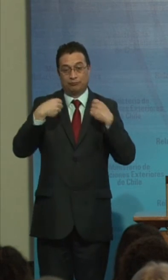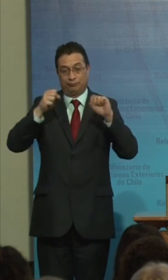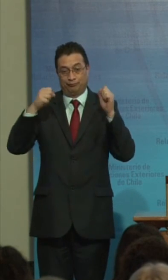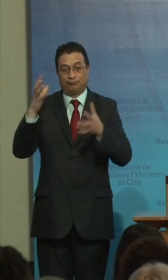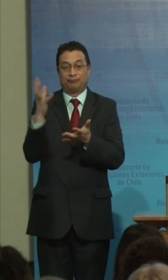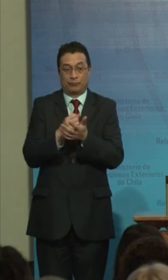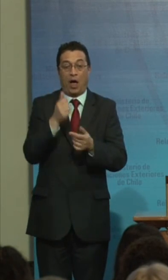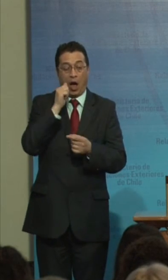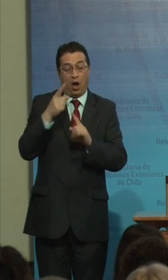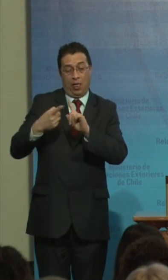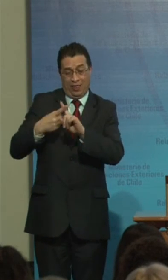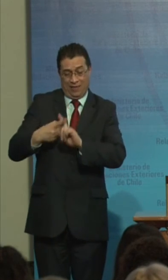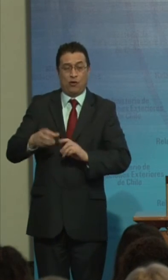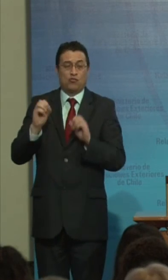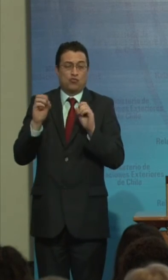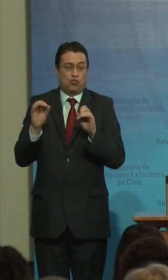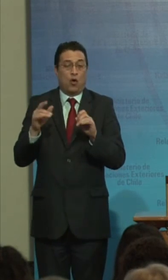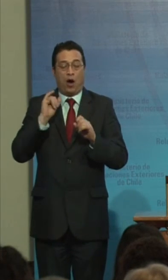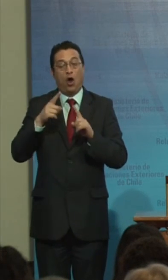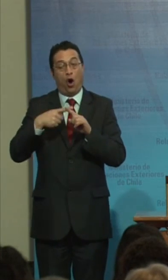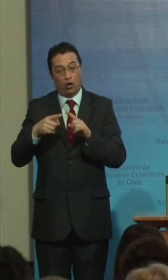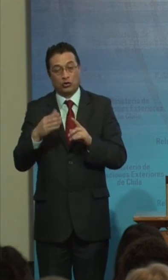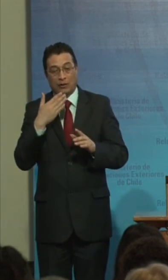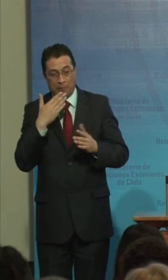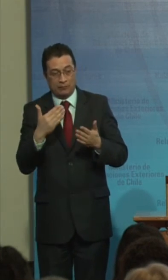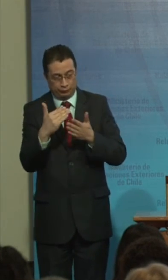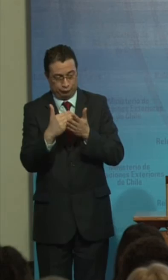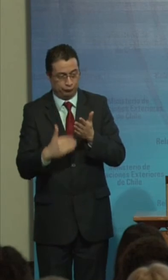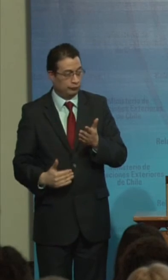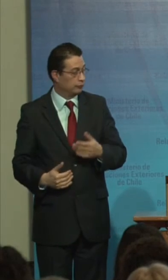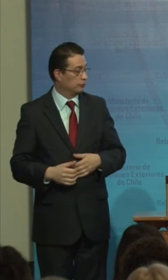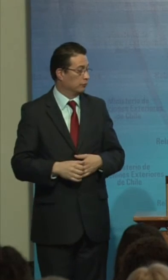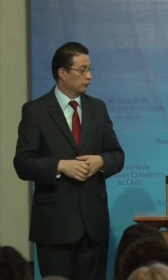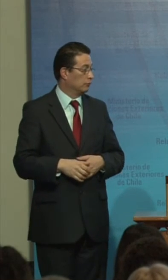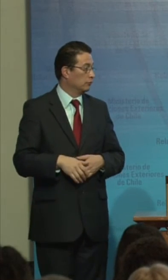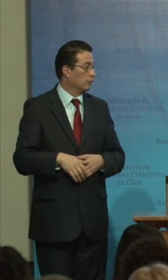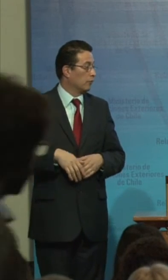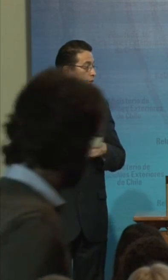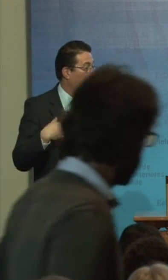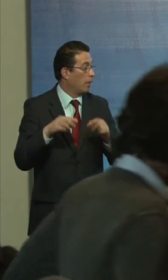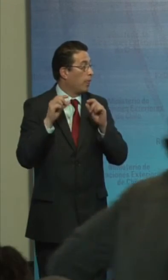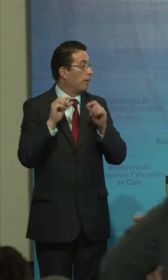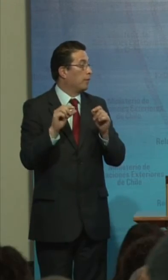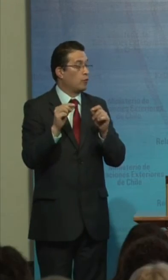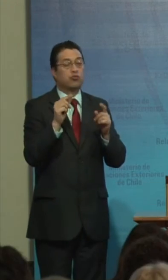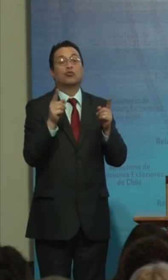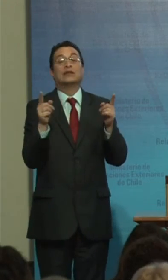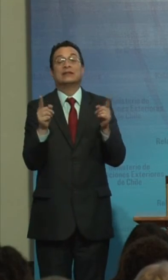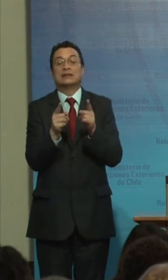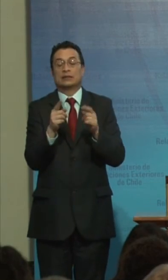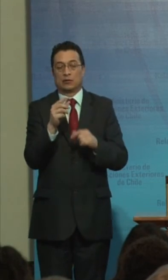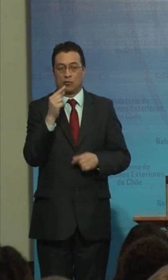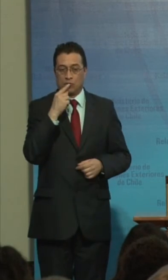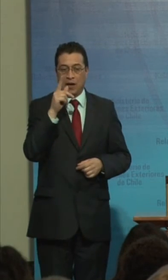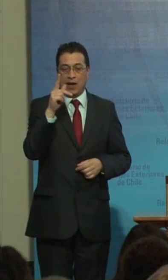Que tenemos muchos desafíos Pero no solo en este tema Sino que muchos otros Un breve cierre De Catherine Los dejo